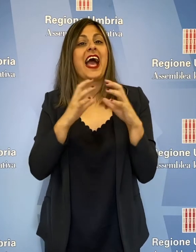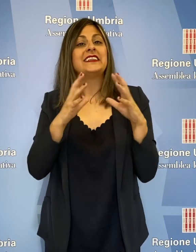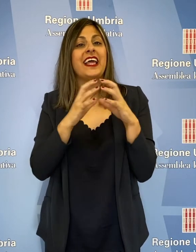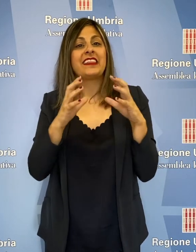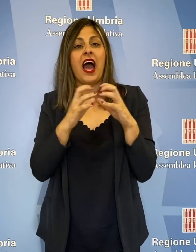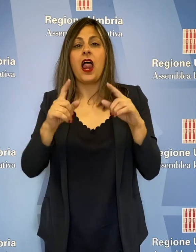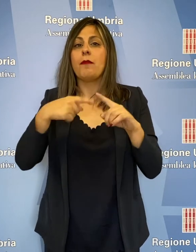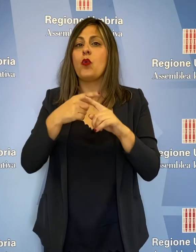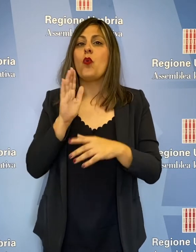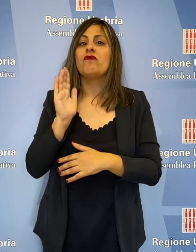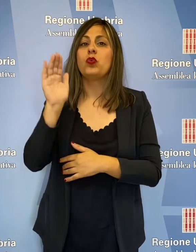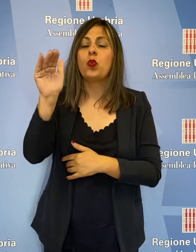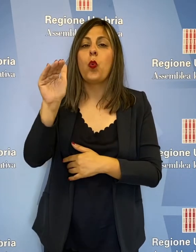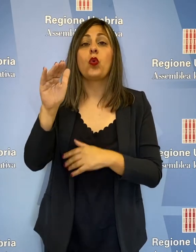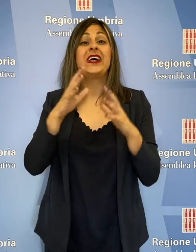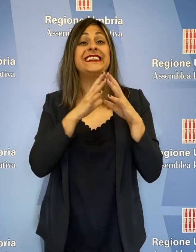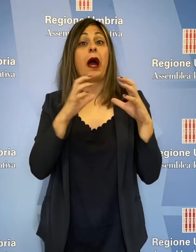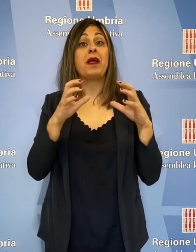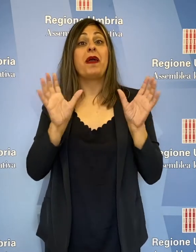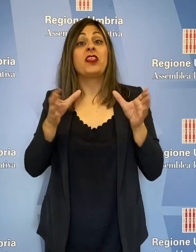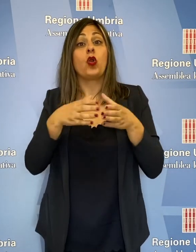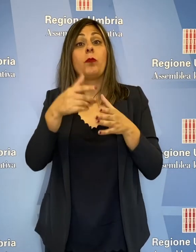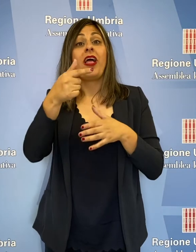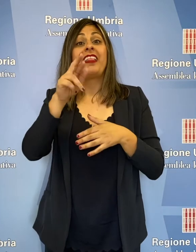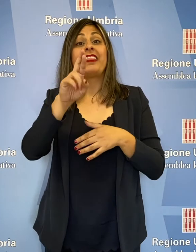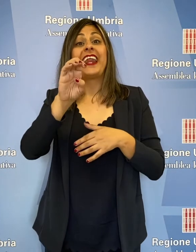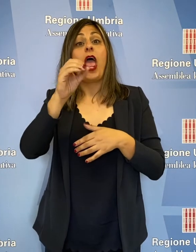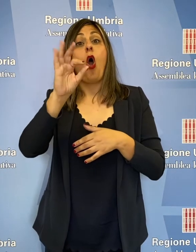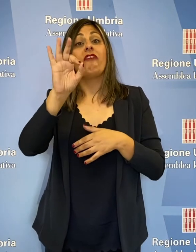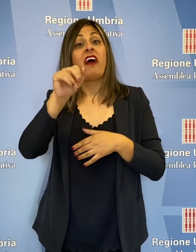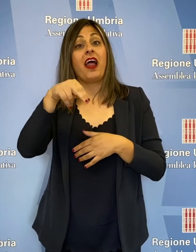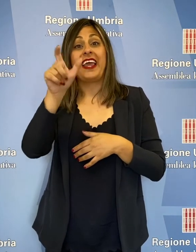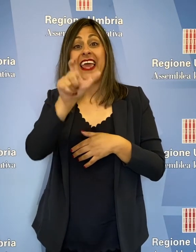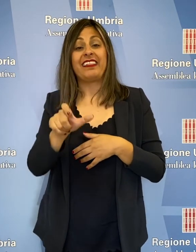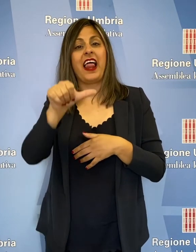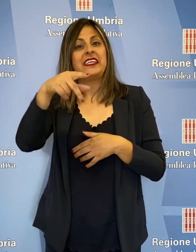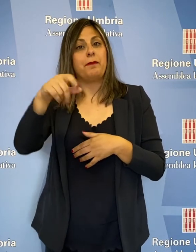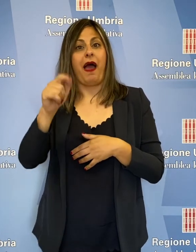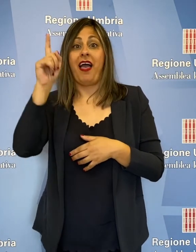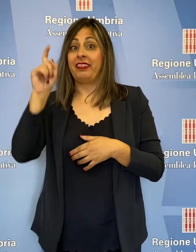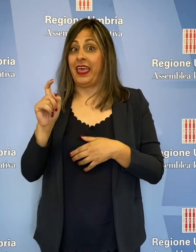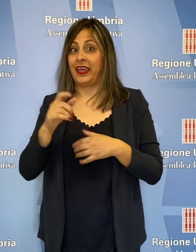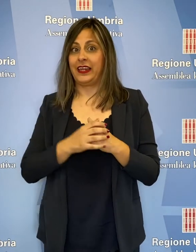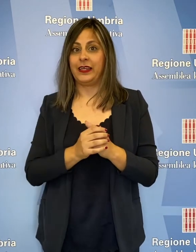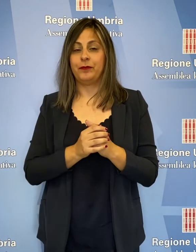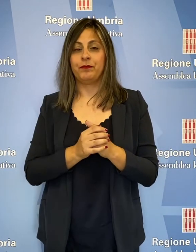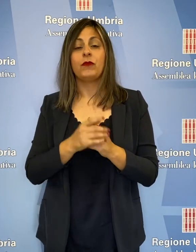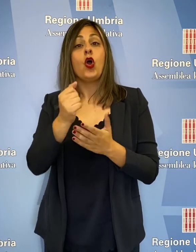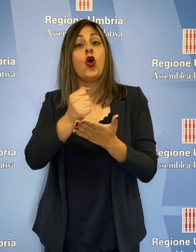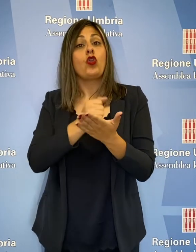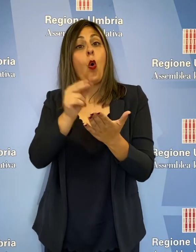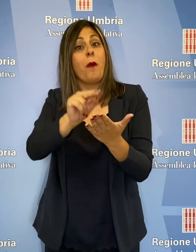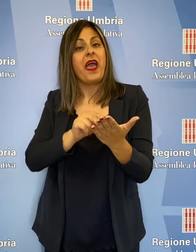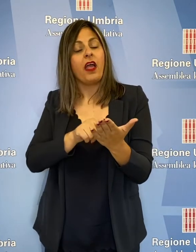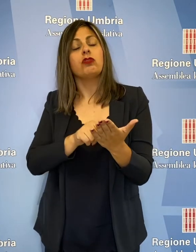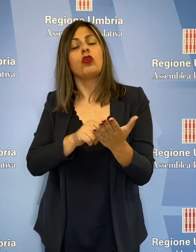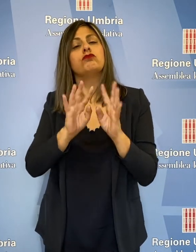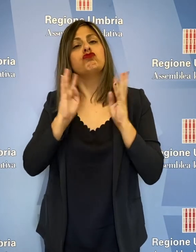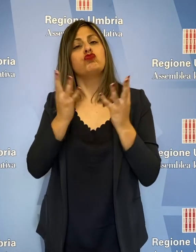aziendale e al futuro degli stabilimenti del gruppo Treofan Italy S.P.A. di Terni. Il documento impegna la Giunta